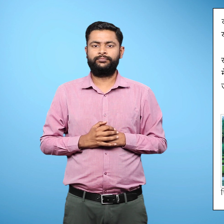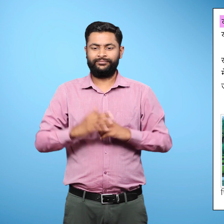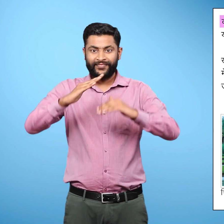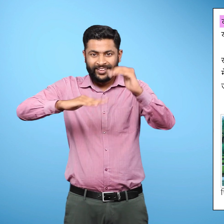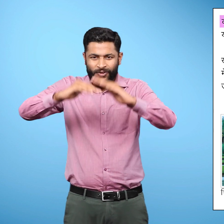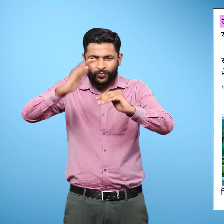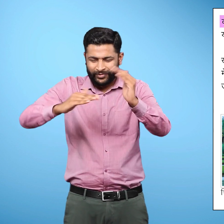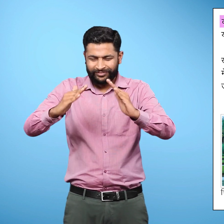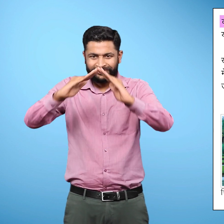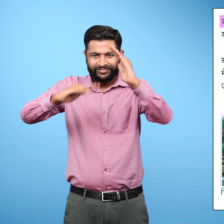क्योंकि मकानों के बनाने,